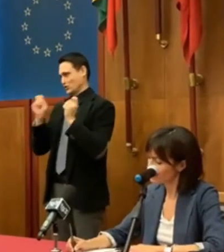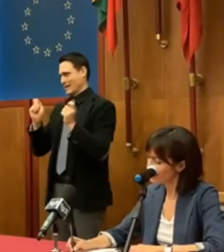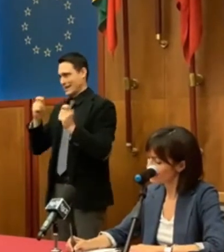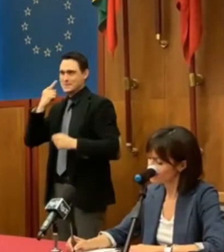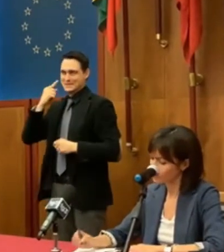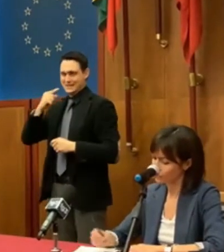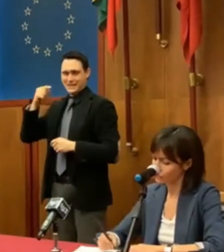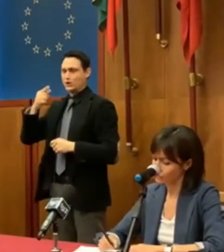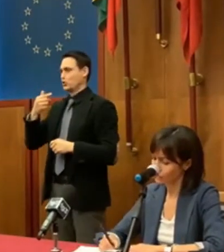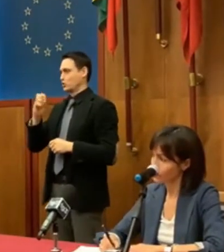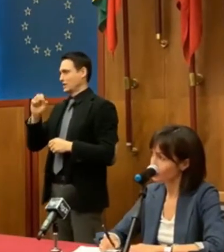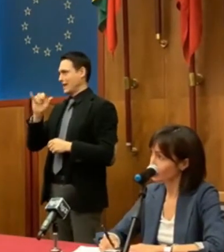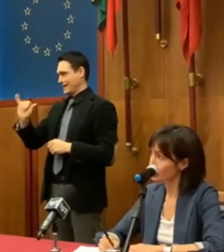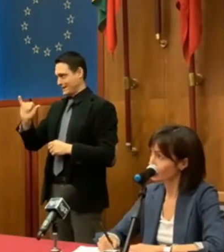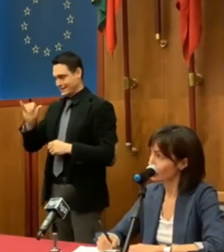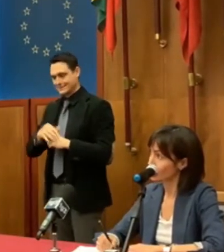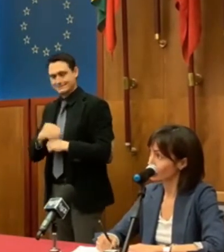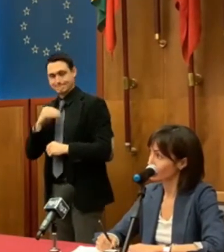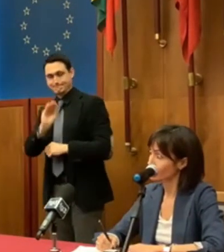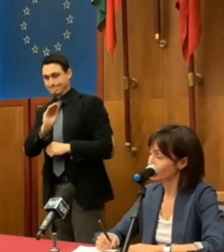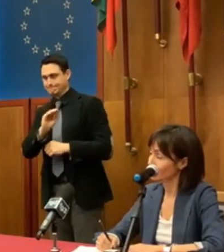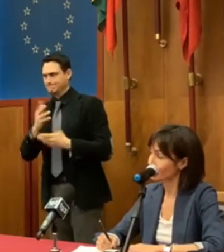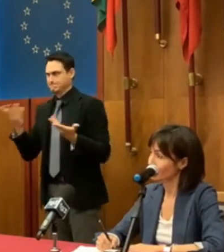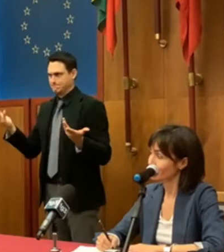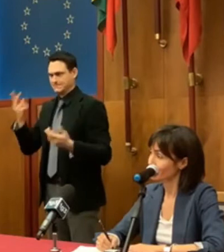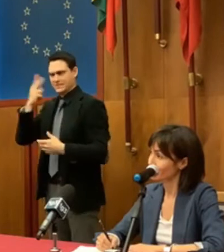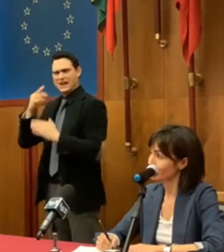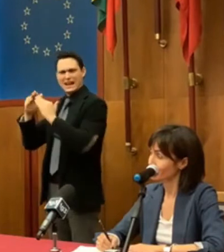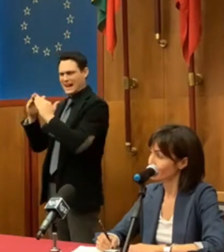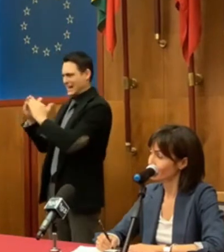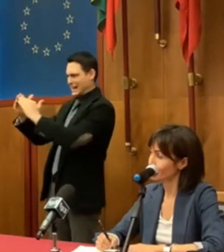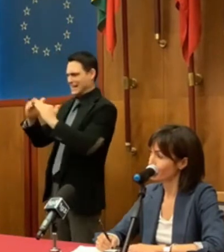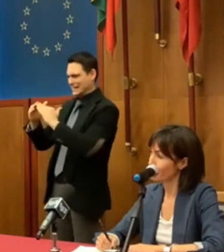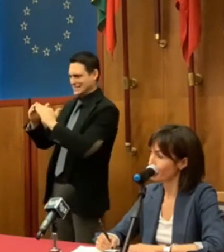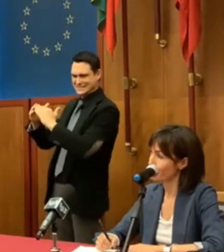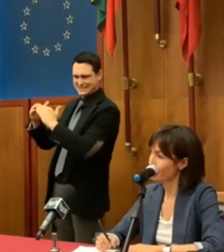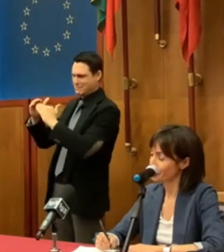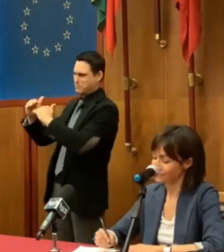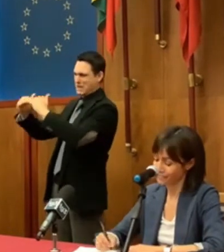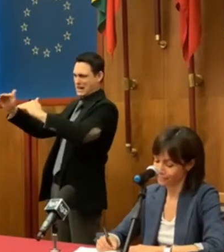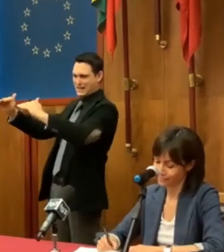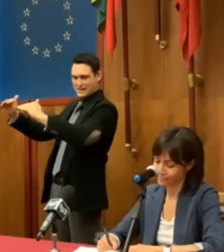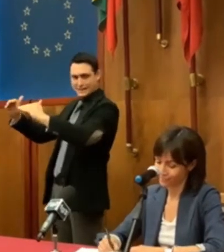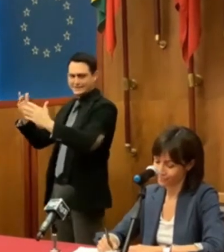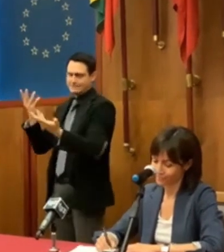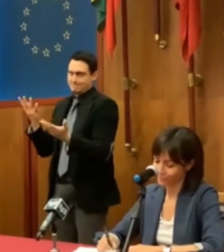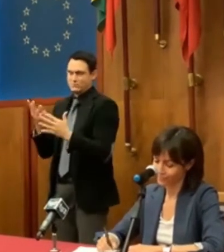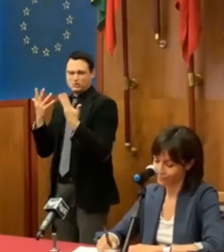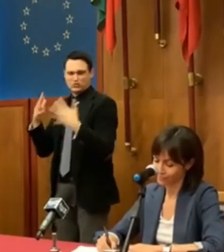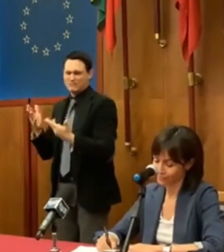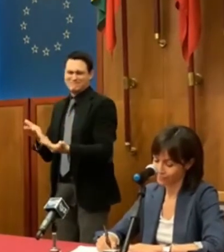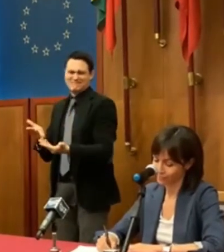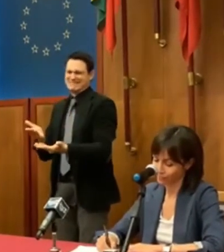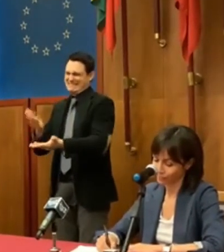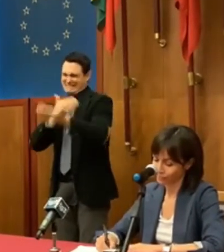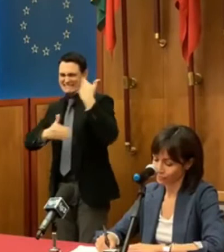la svolta finché questo problema che per decenni anche per dei meriti nostri come ricordavamo prima è rimasto a livello locale e